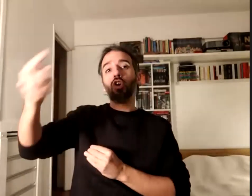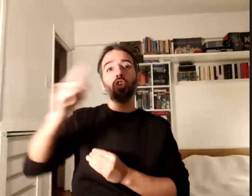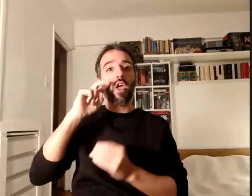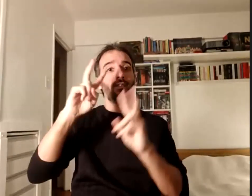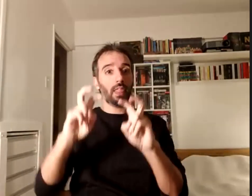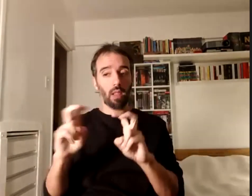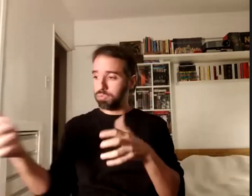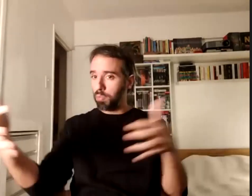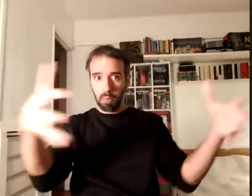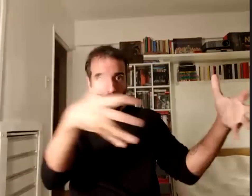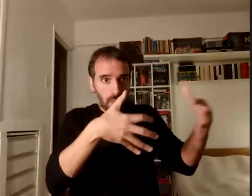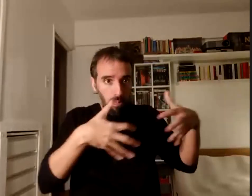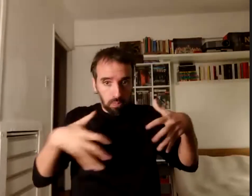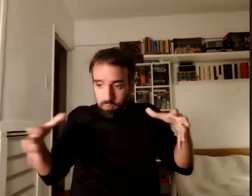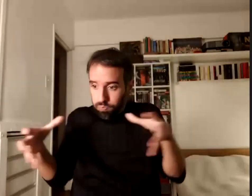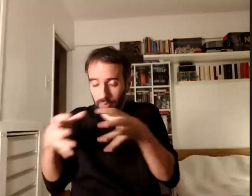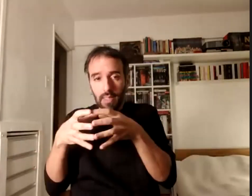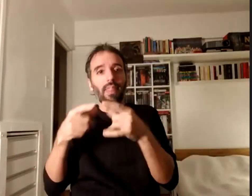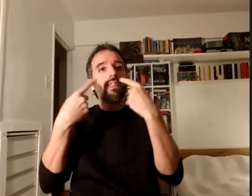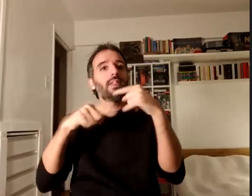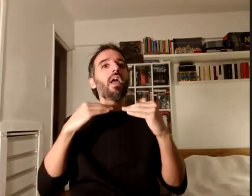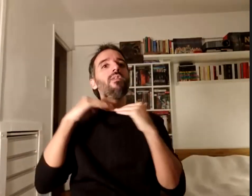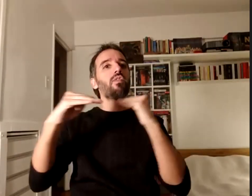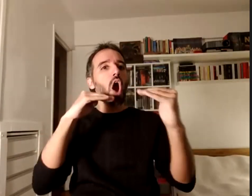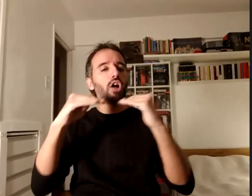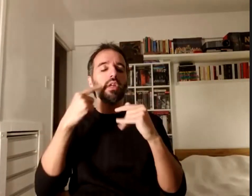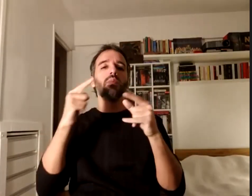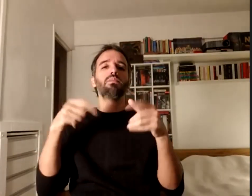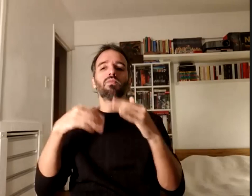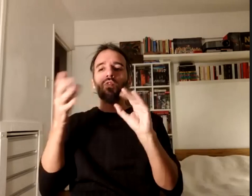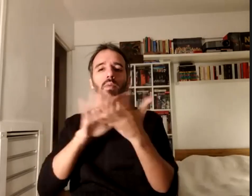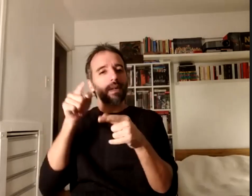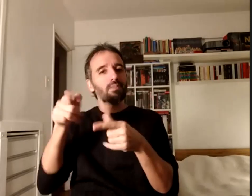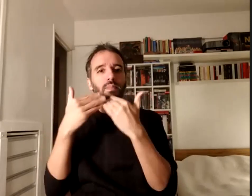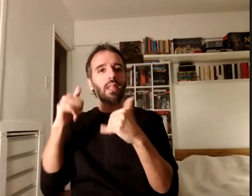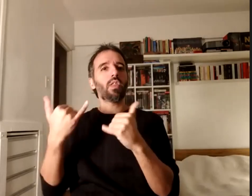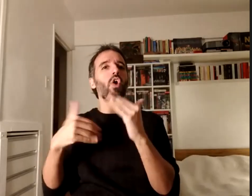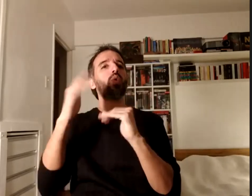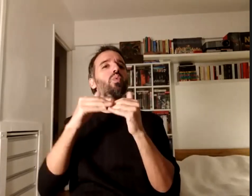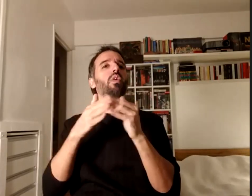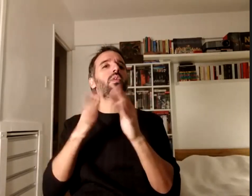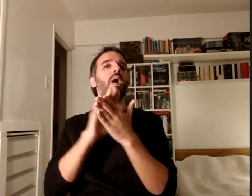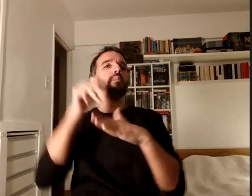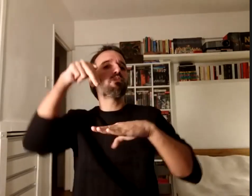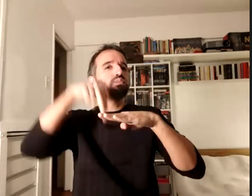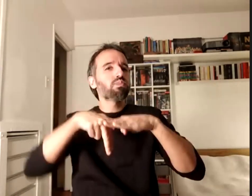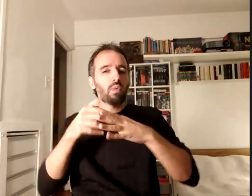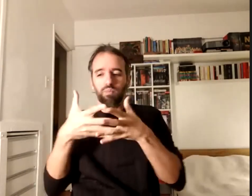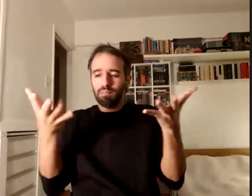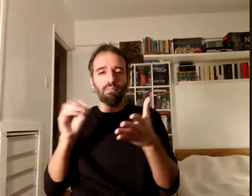esta polifonía es la que va construyendo todo un campo de estudio muchísimo más amplio y más de encuentro y de